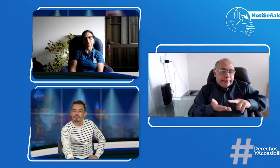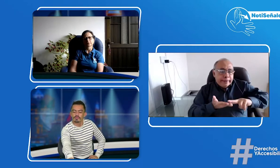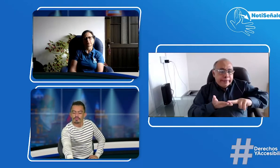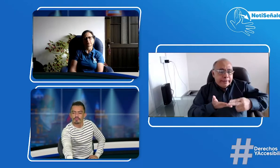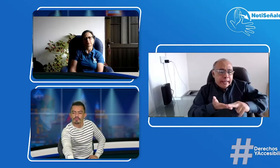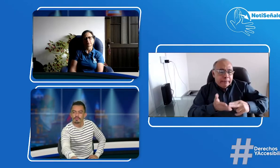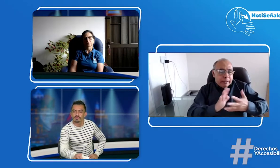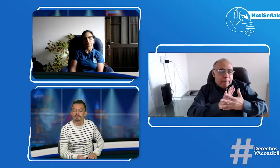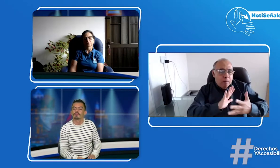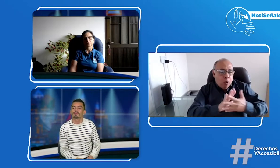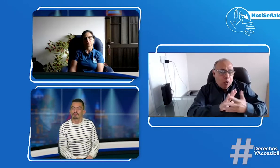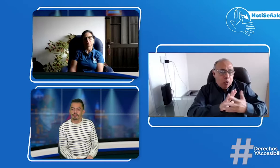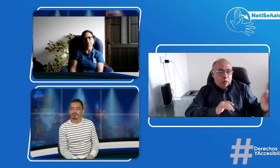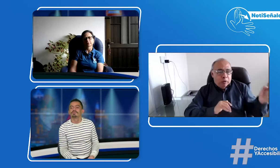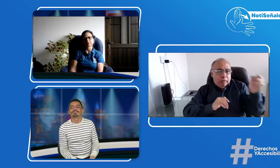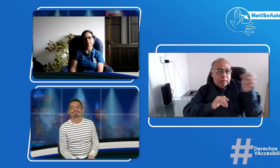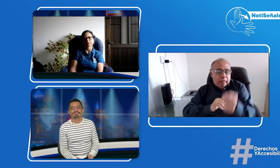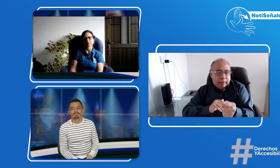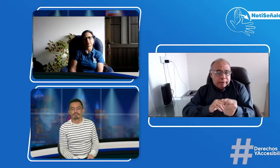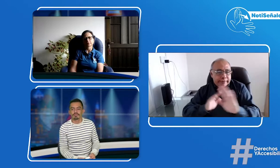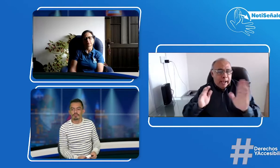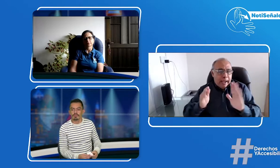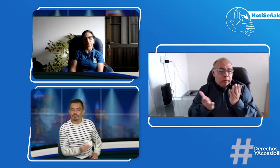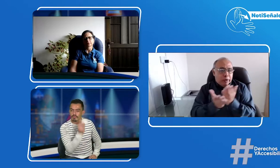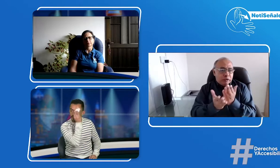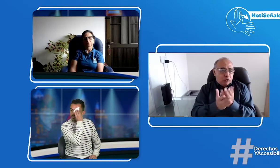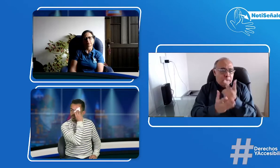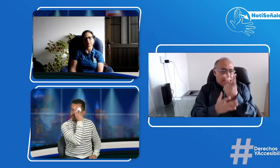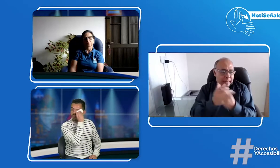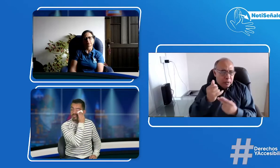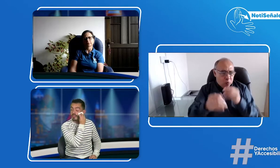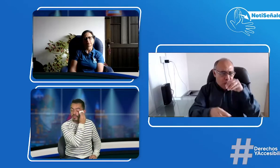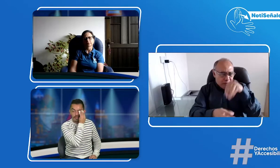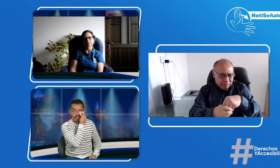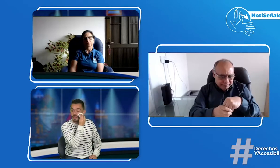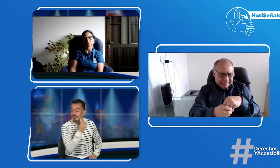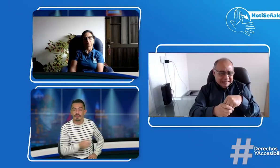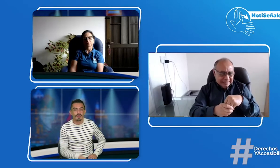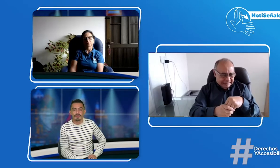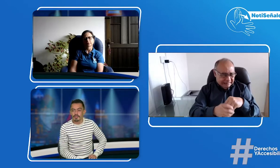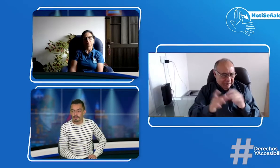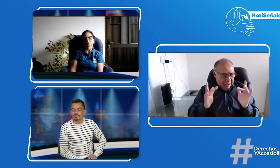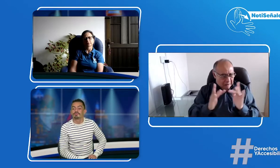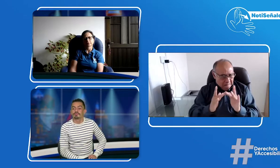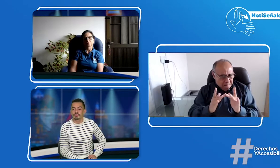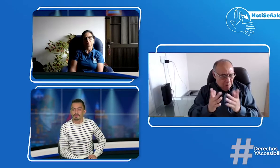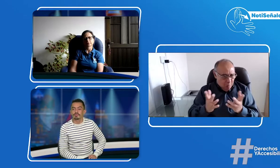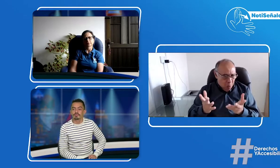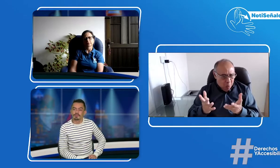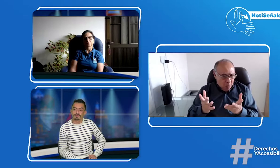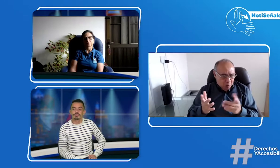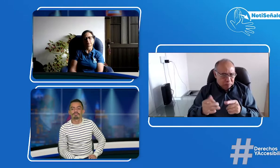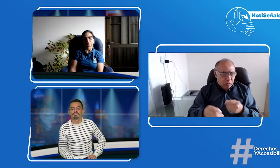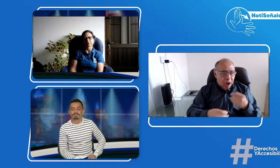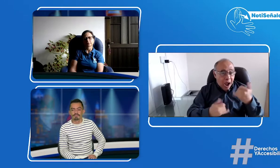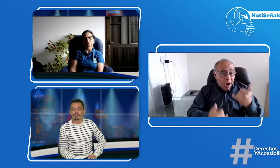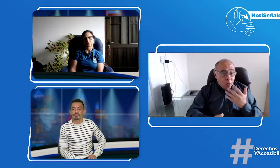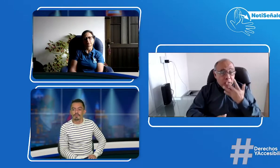perdón, error de interpretar. Los decretos y las leyes están hablando de inclusión. Sencillamente cuando hablamos de educación, se piensa que con